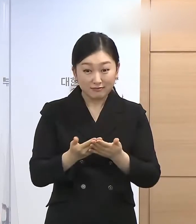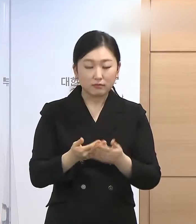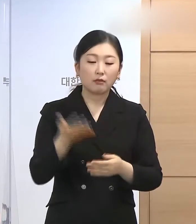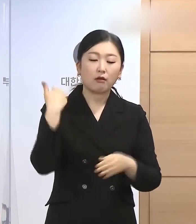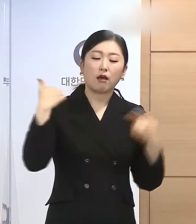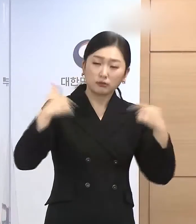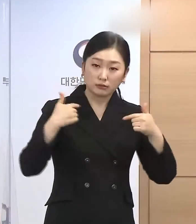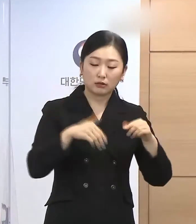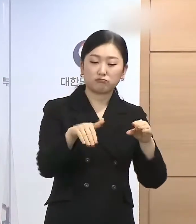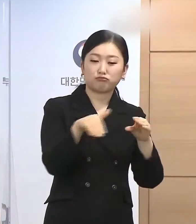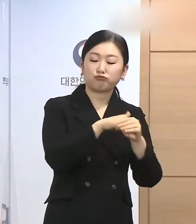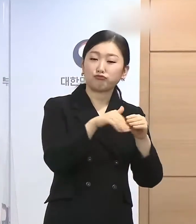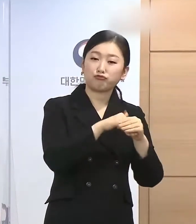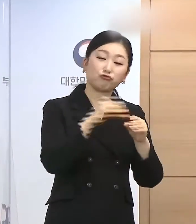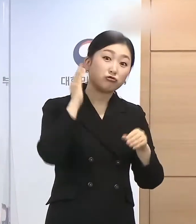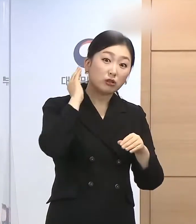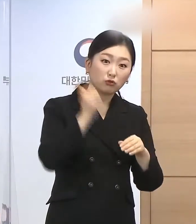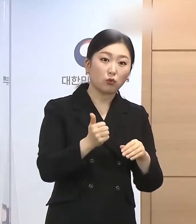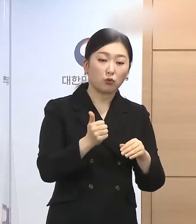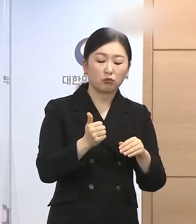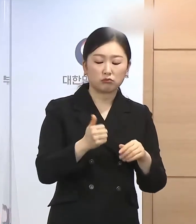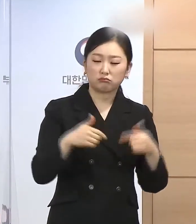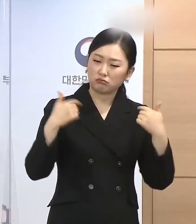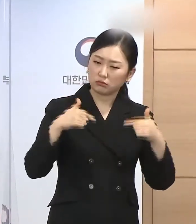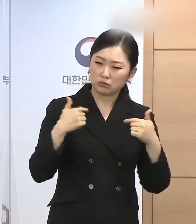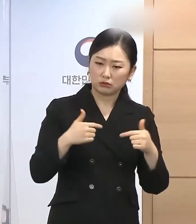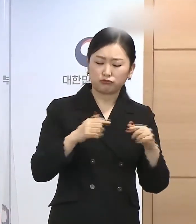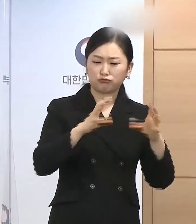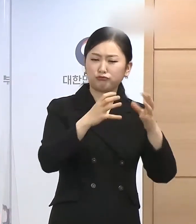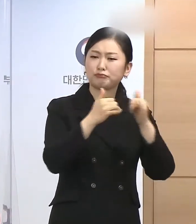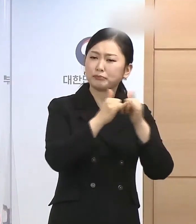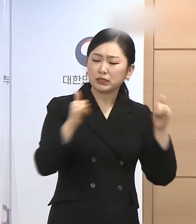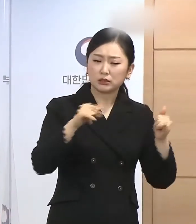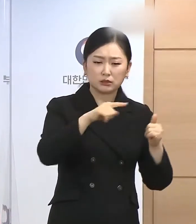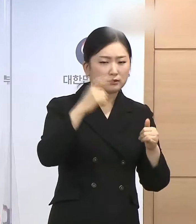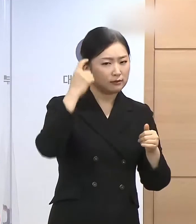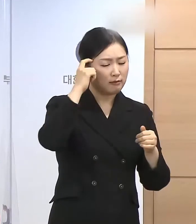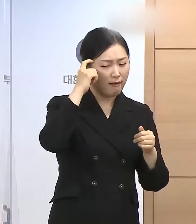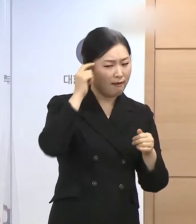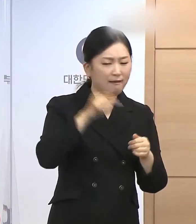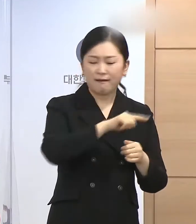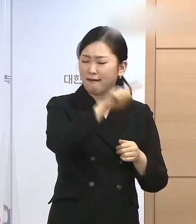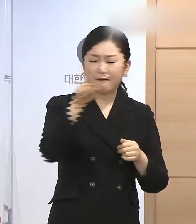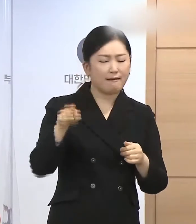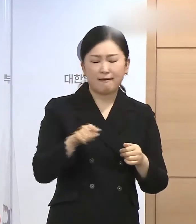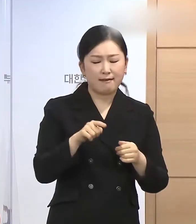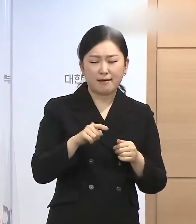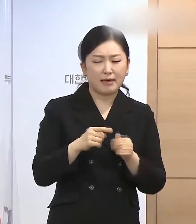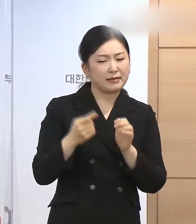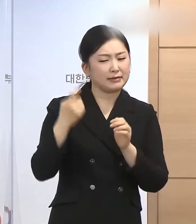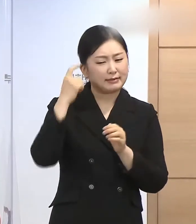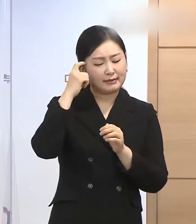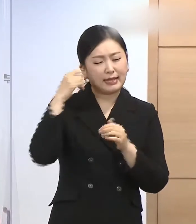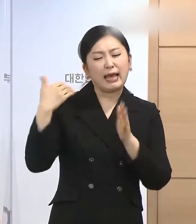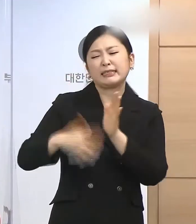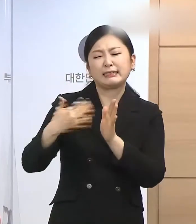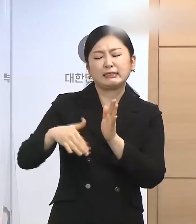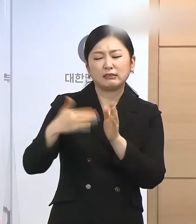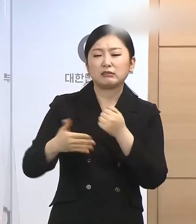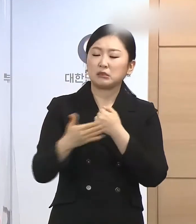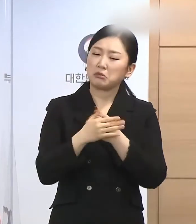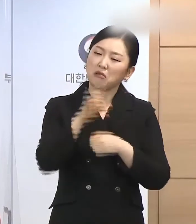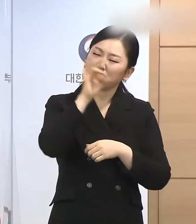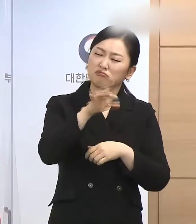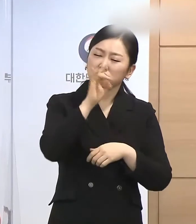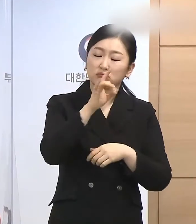공감대랑 사법 정의 등을 전제로 밝혀왔는데요. 이번에 그 조건이 갖춰졌다고 보시는지 답변 부탁드립니다. 그리고